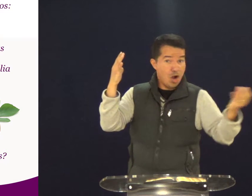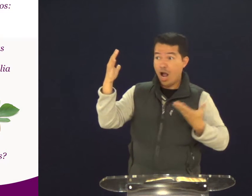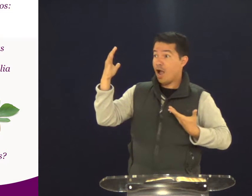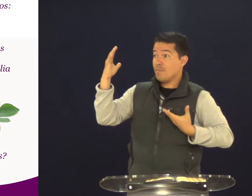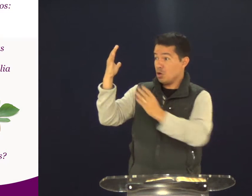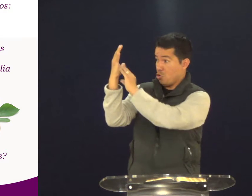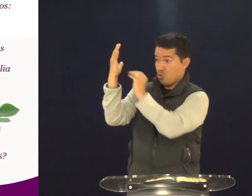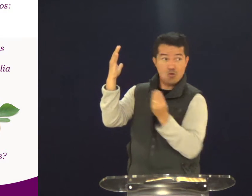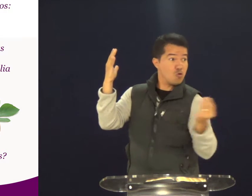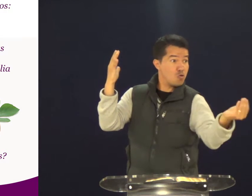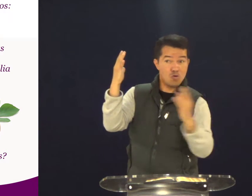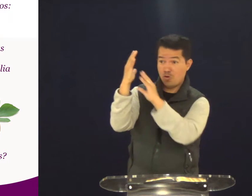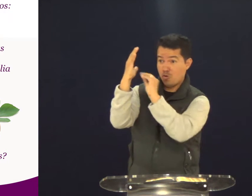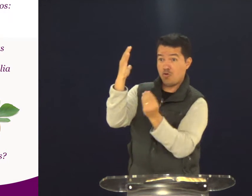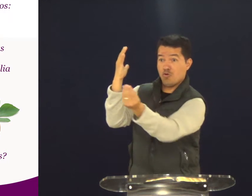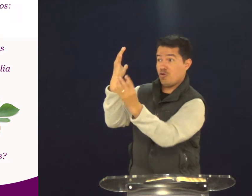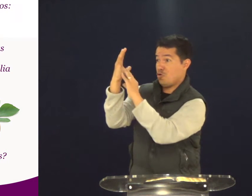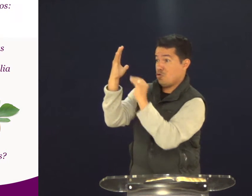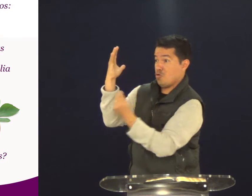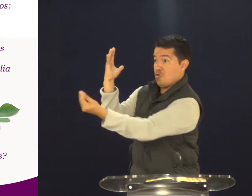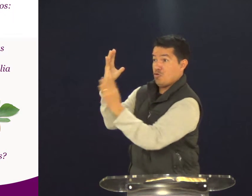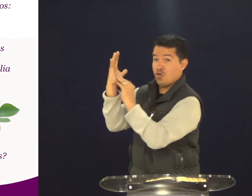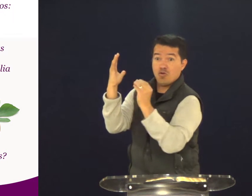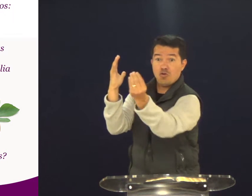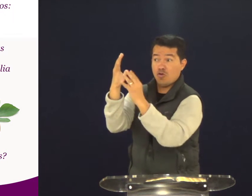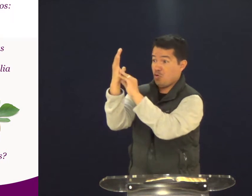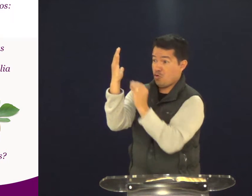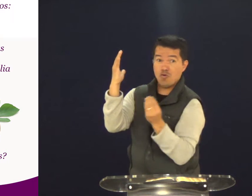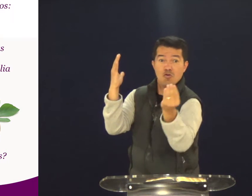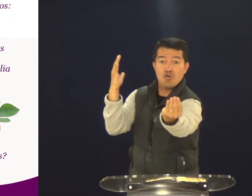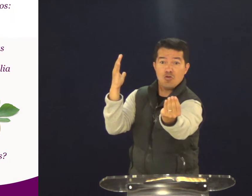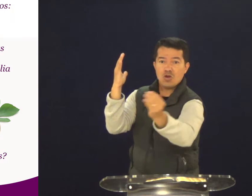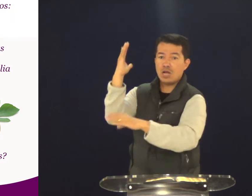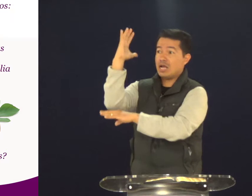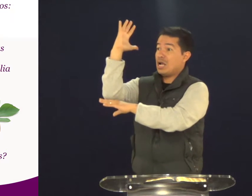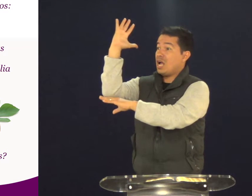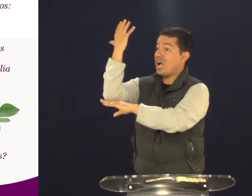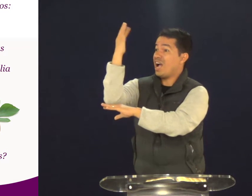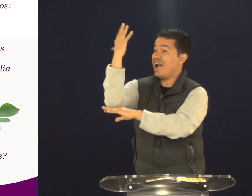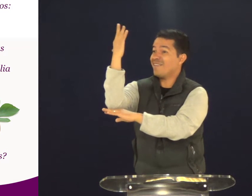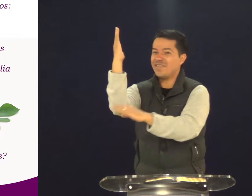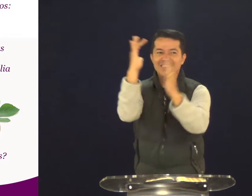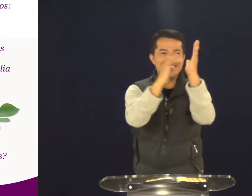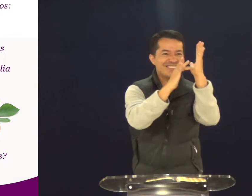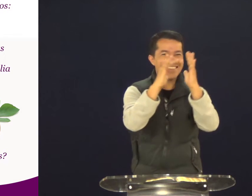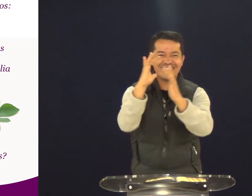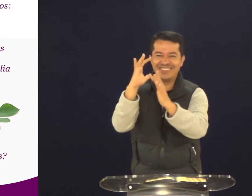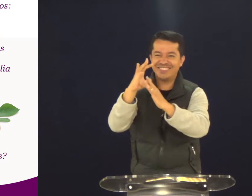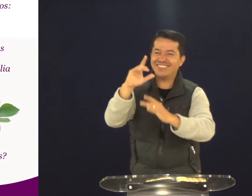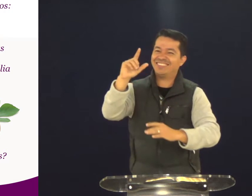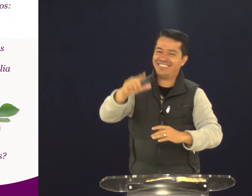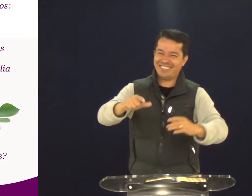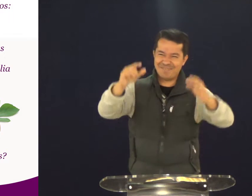com ela. Dá para os seus amigos compartilhar dela. Sim, essa árvore é Jesus.